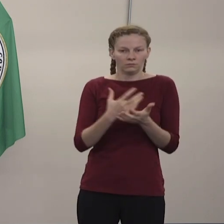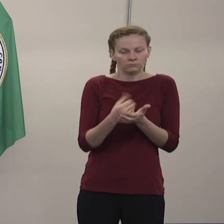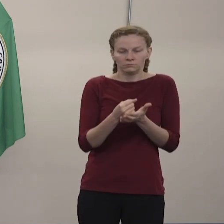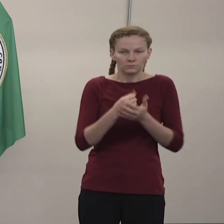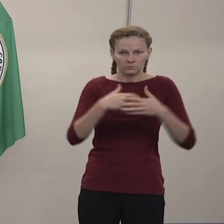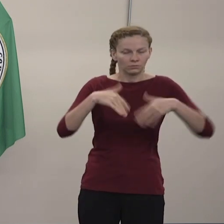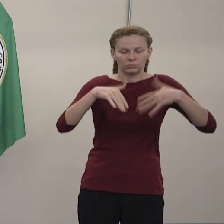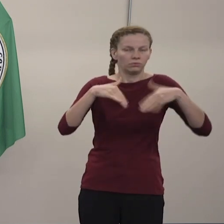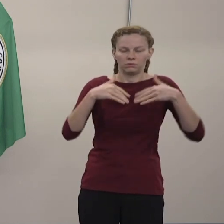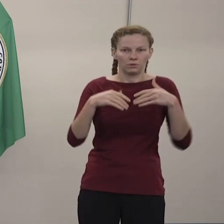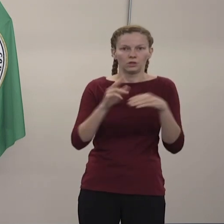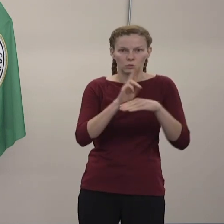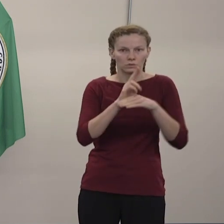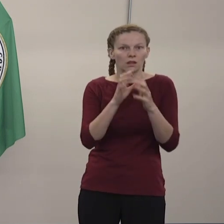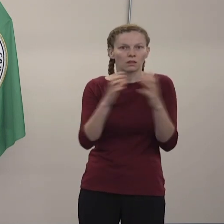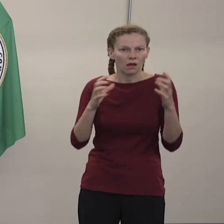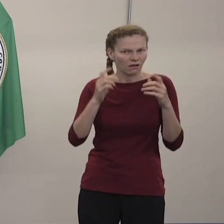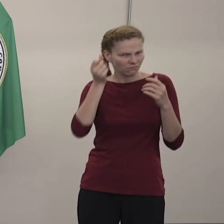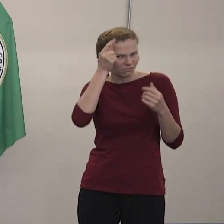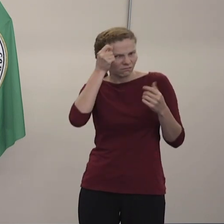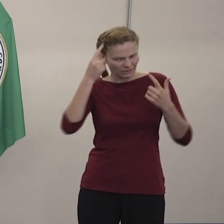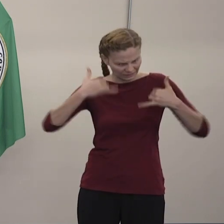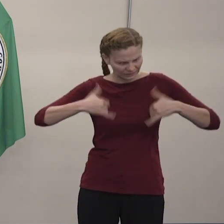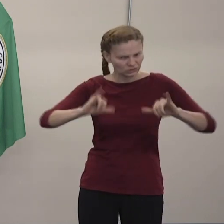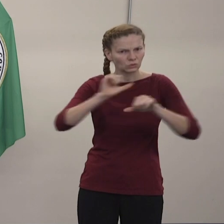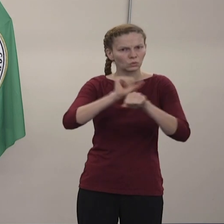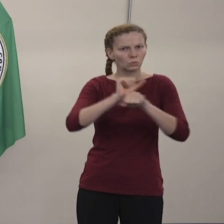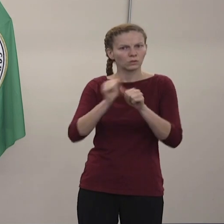médicos han trabajado muy duro para hacer todas las pruebas.